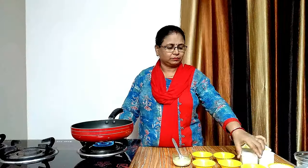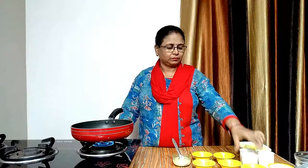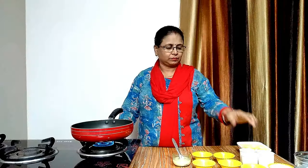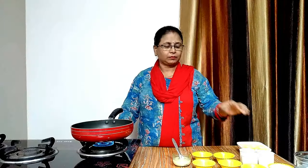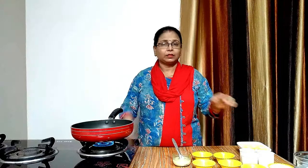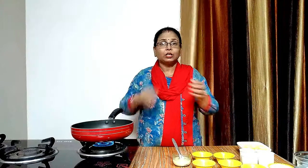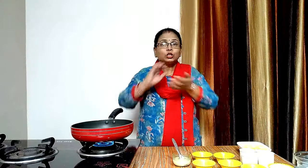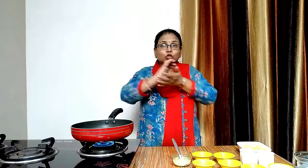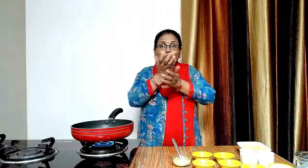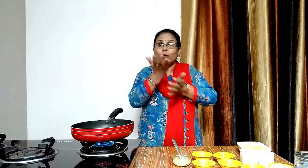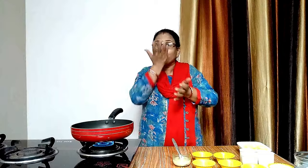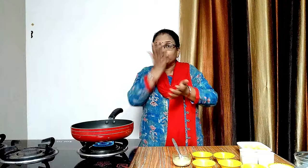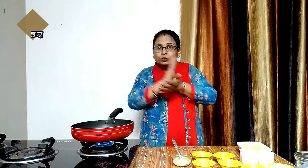एक चमच सॉफ पाउडर